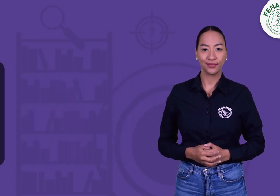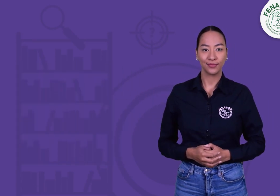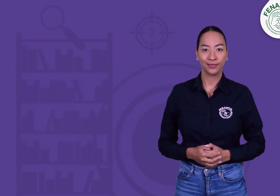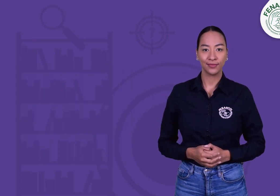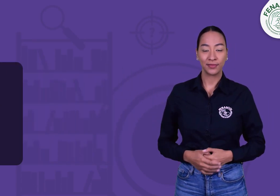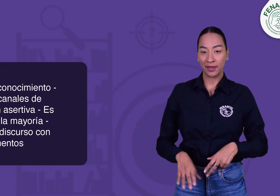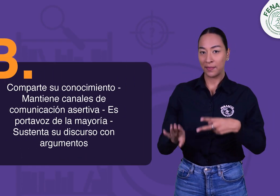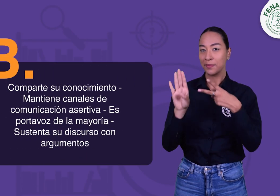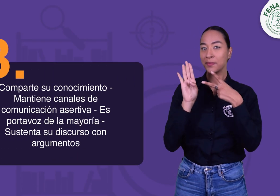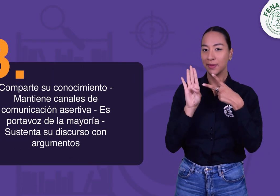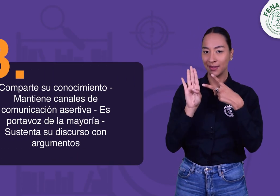B.